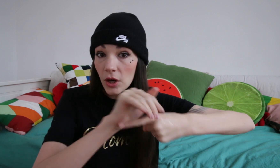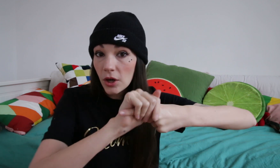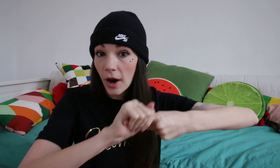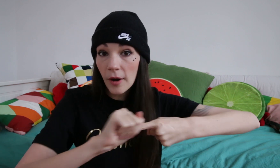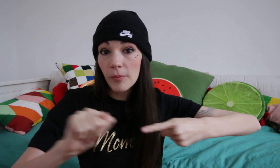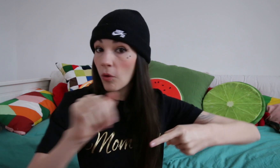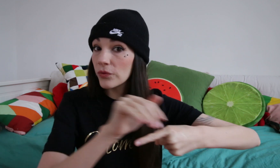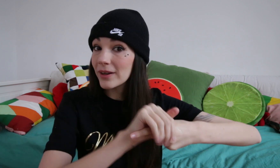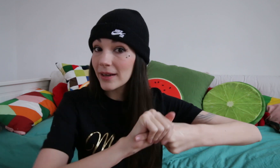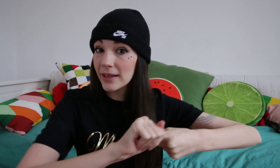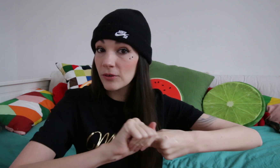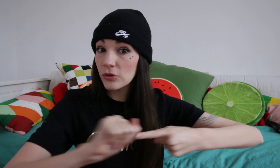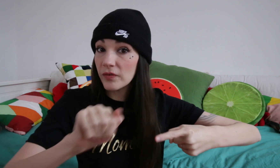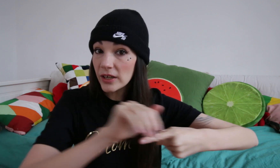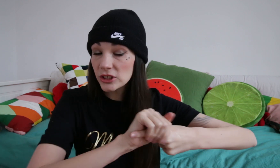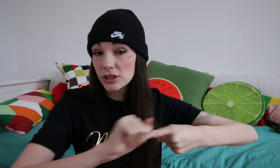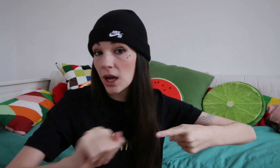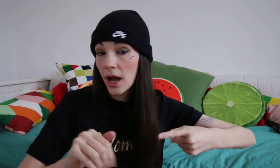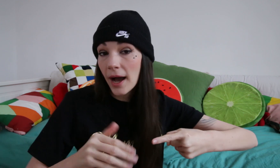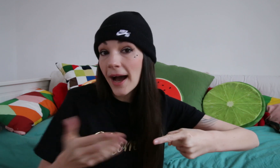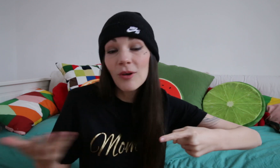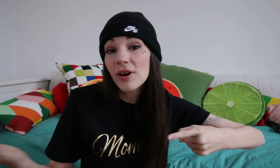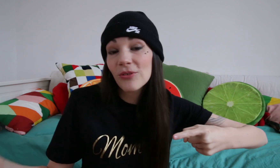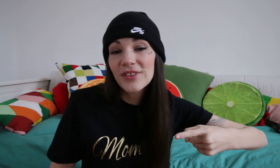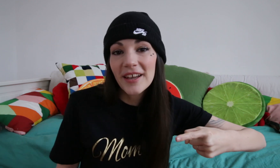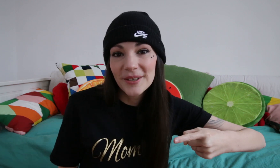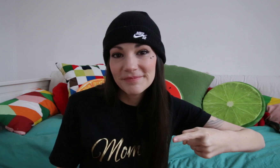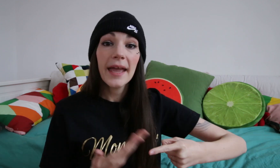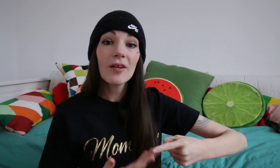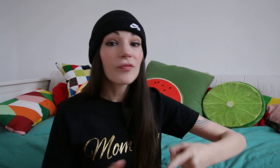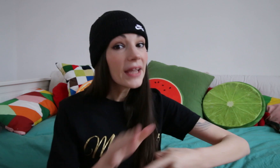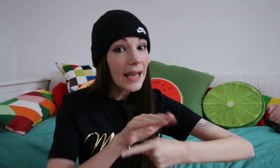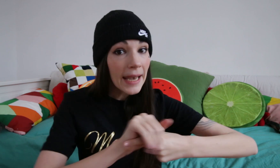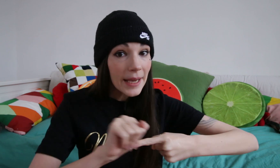Comme on trairait une vache à l'horizontale. Et on fait lait.